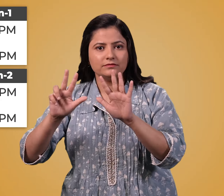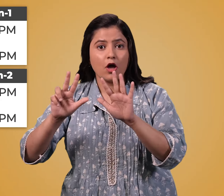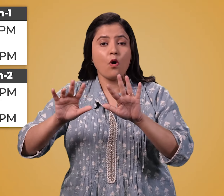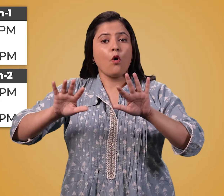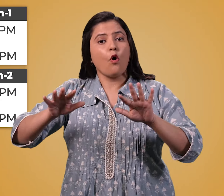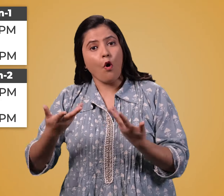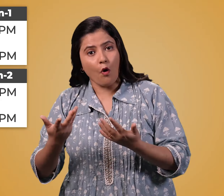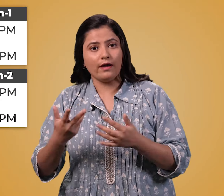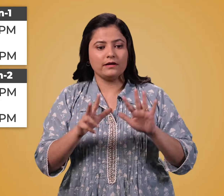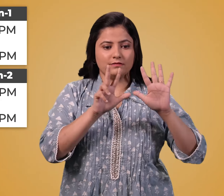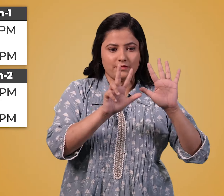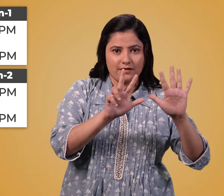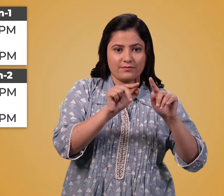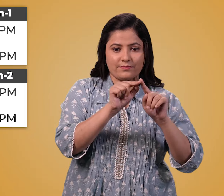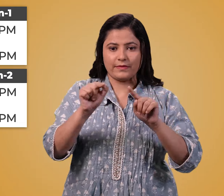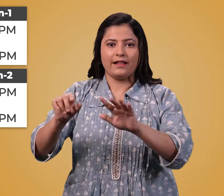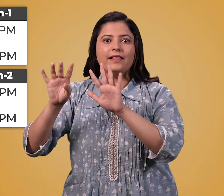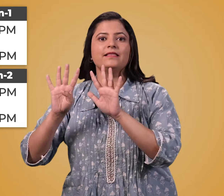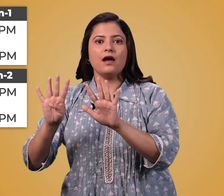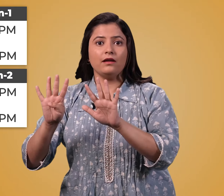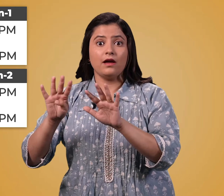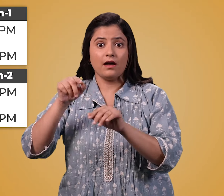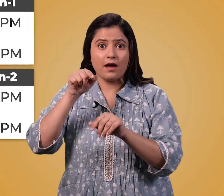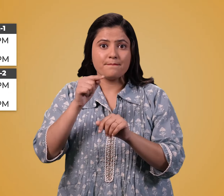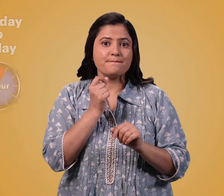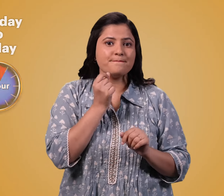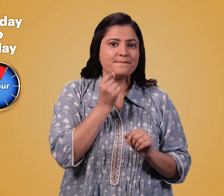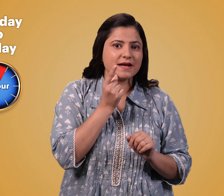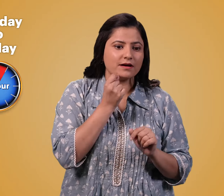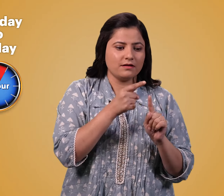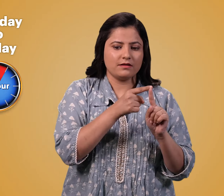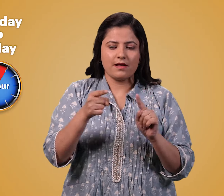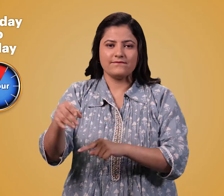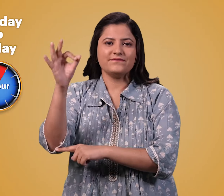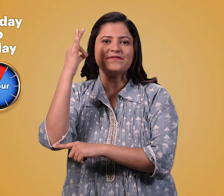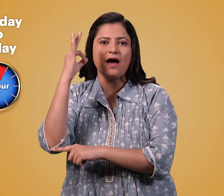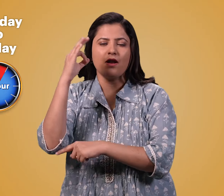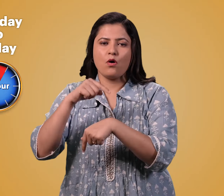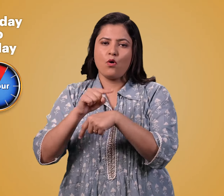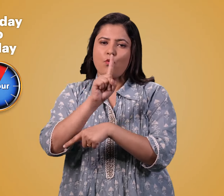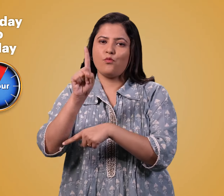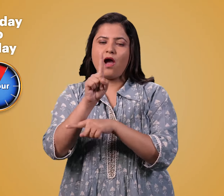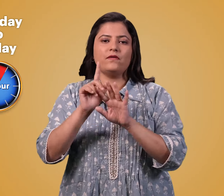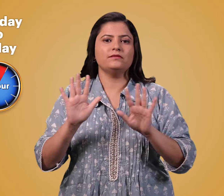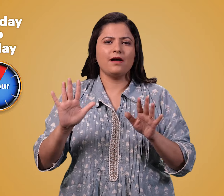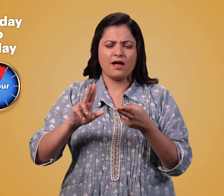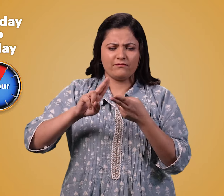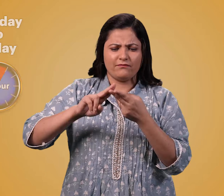और रात आण बज़े से नौ बज़े तक है यह सोमार से शुक्रवार एक घंड़े के लिए होगा